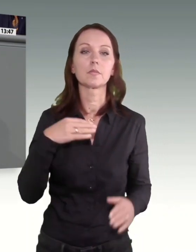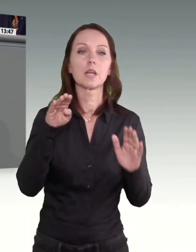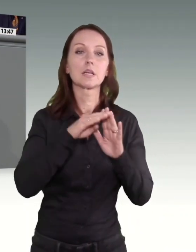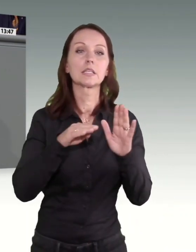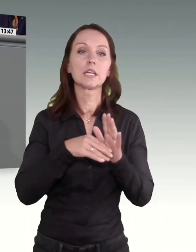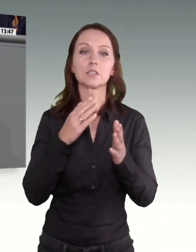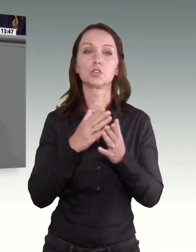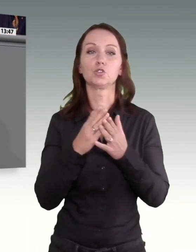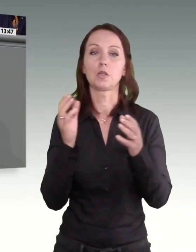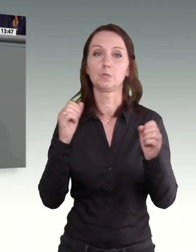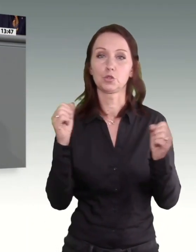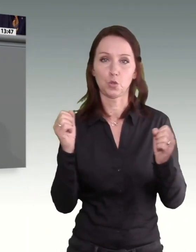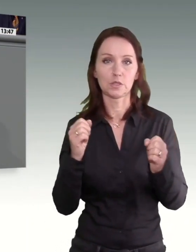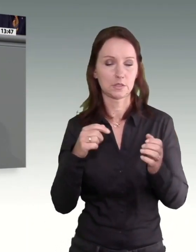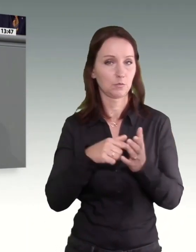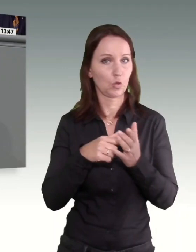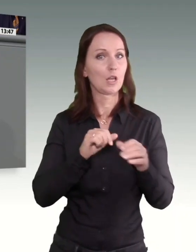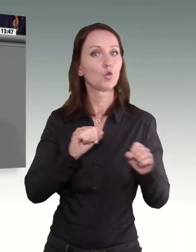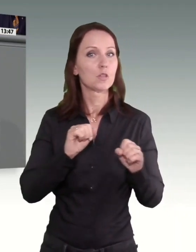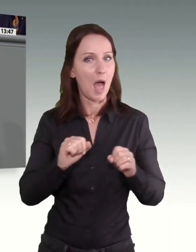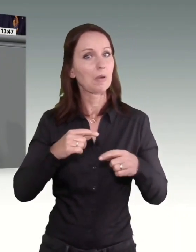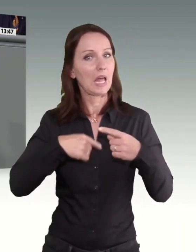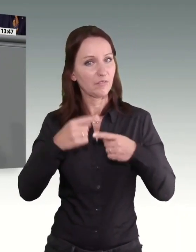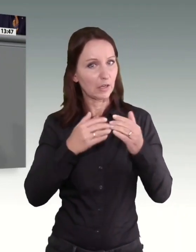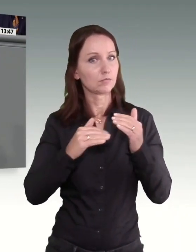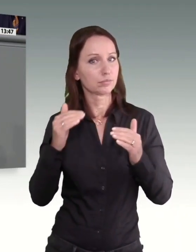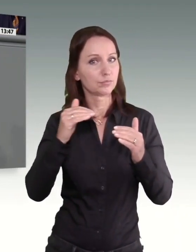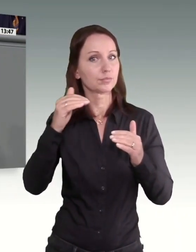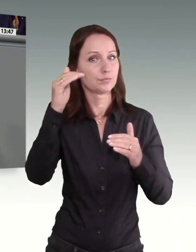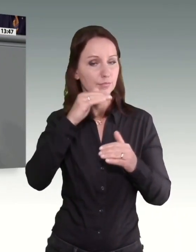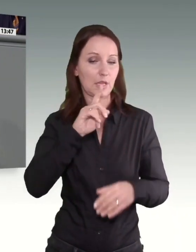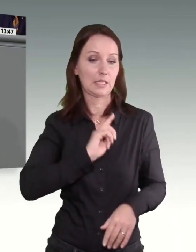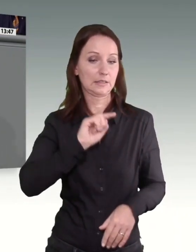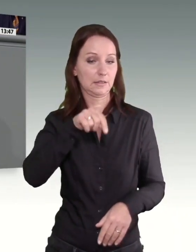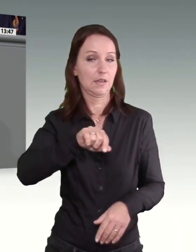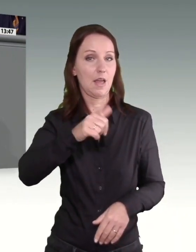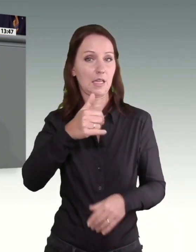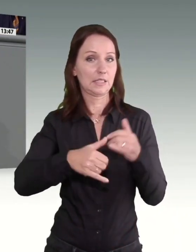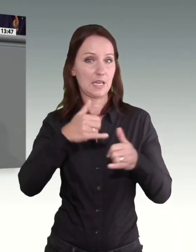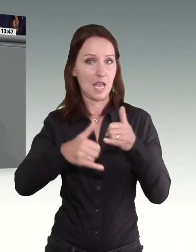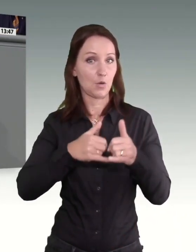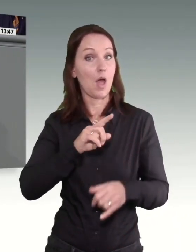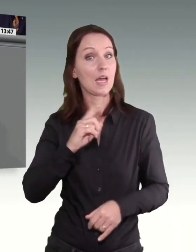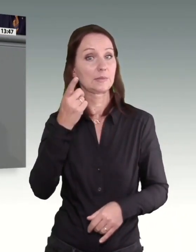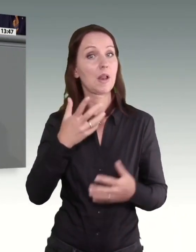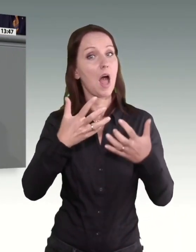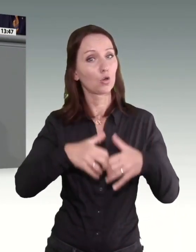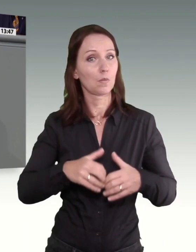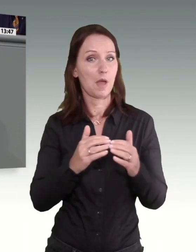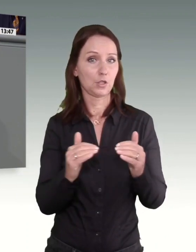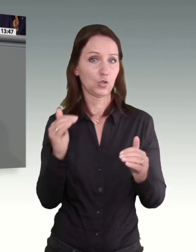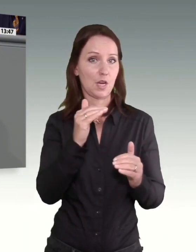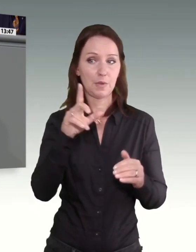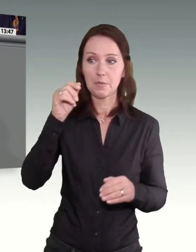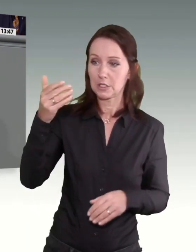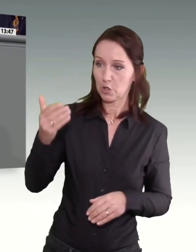Dynamisierung am 1. Januar zum ersten Mal die automatische Anhebung der Minijob-Grenze im Verhältnis zum Anstieg des